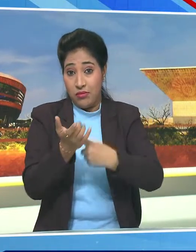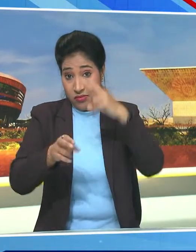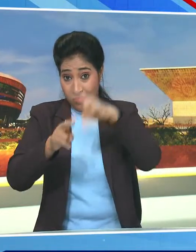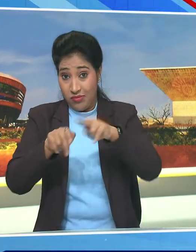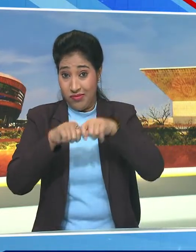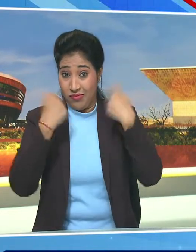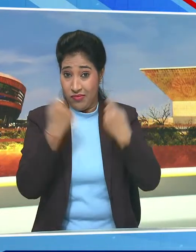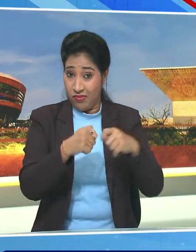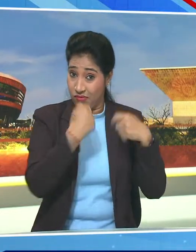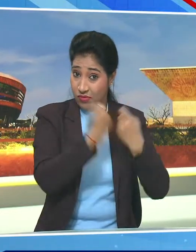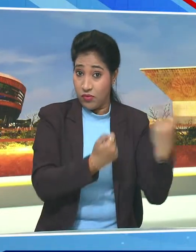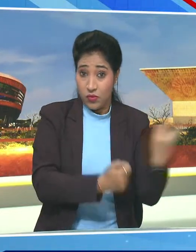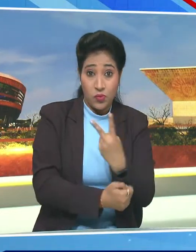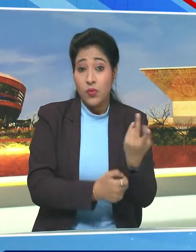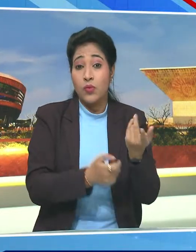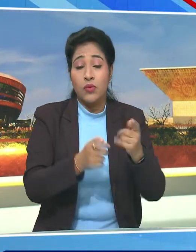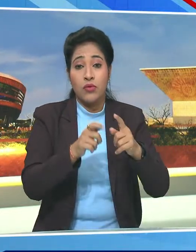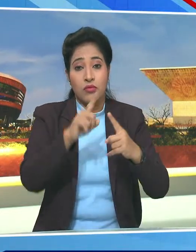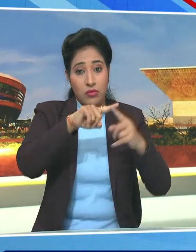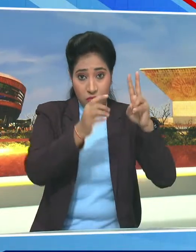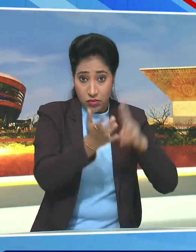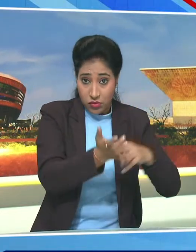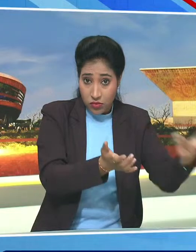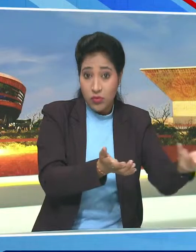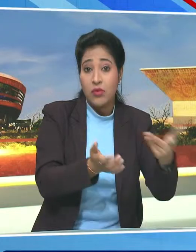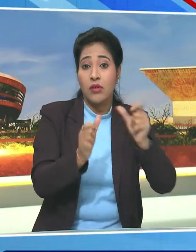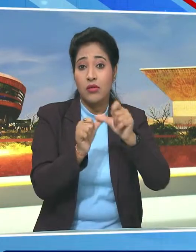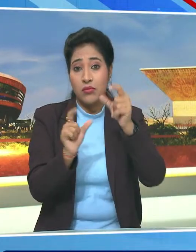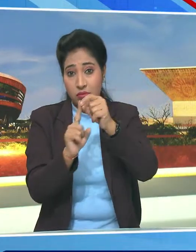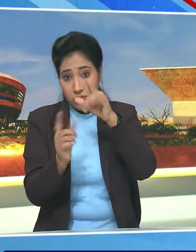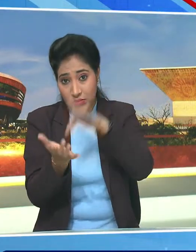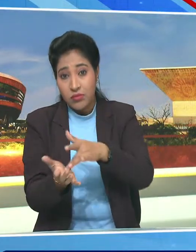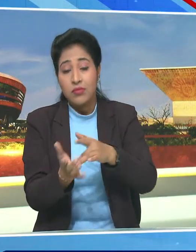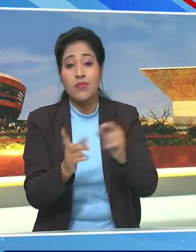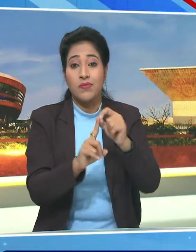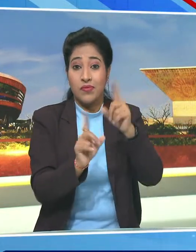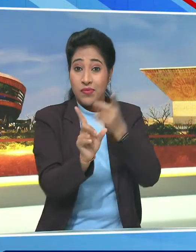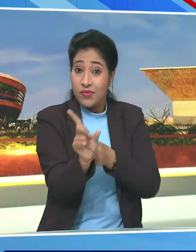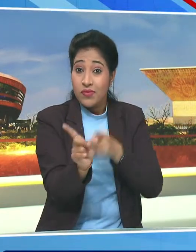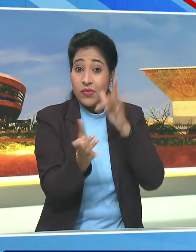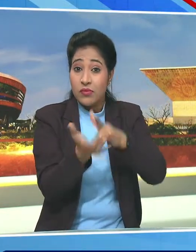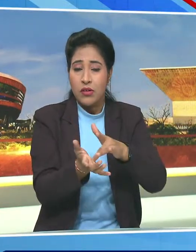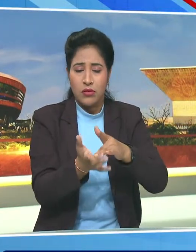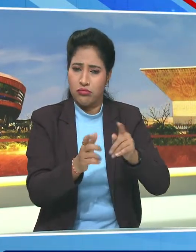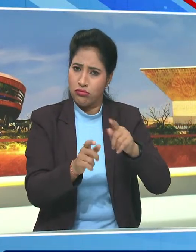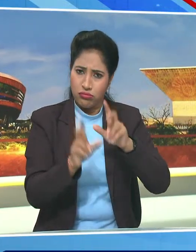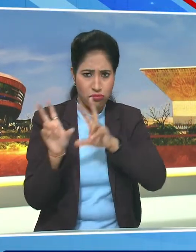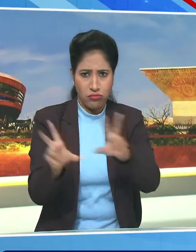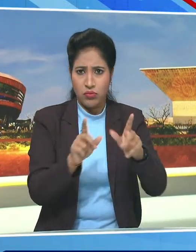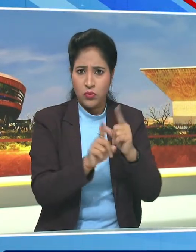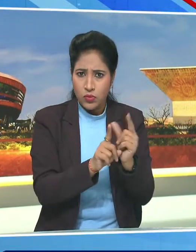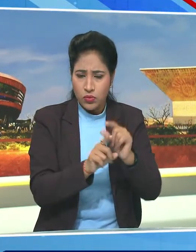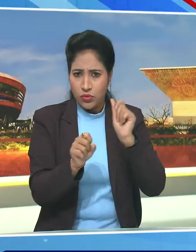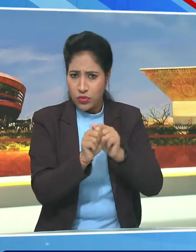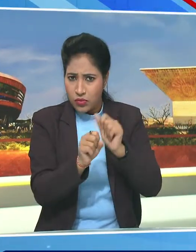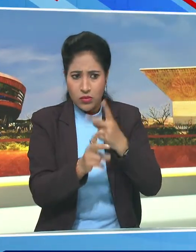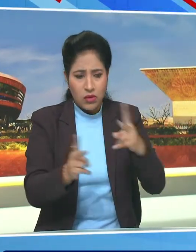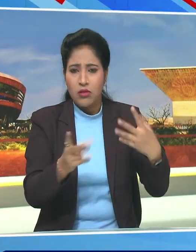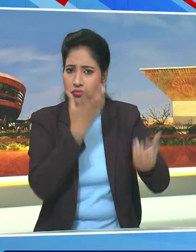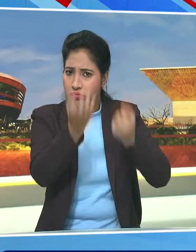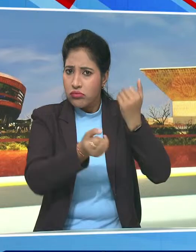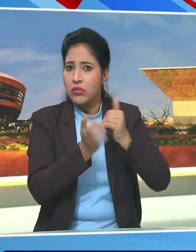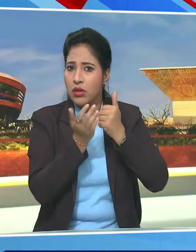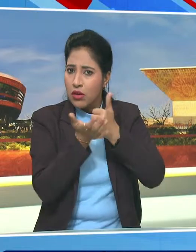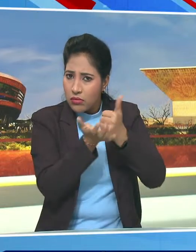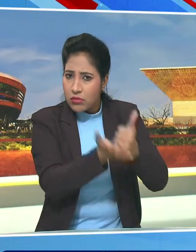तमिलनाडू, आनप्रदेश और पूरुडूचेरी में काम में जुट गई हैं सेना के जवान भी राहत और बचाव अभियान